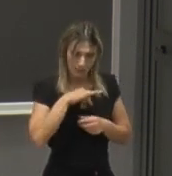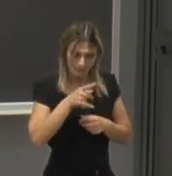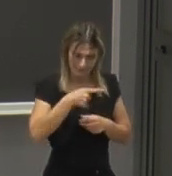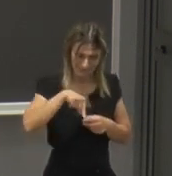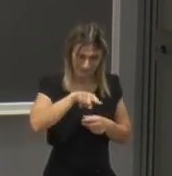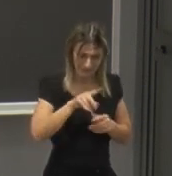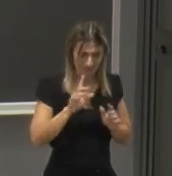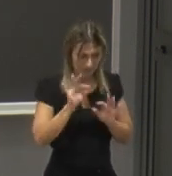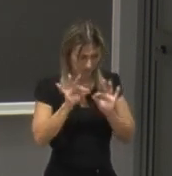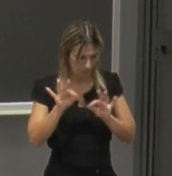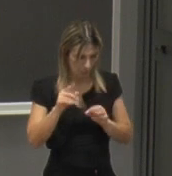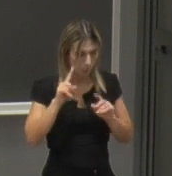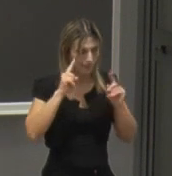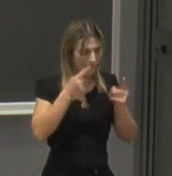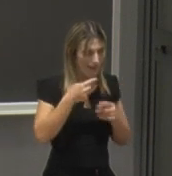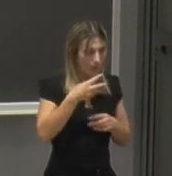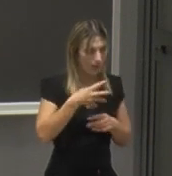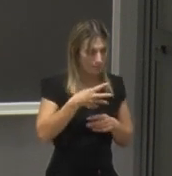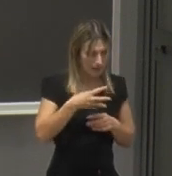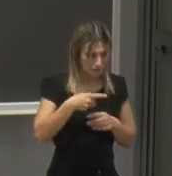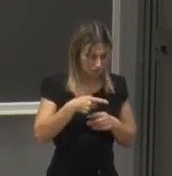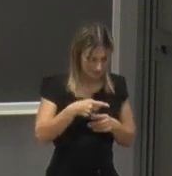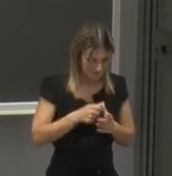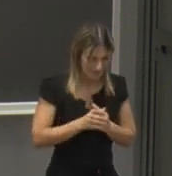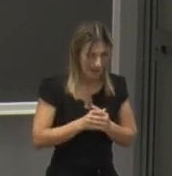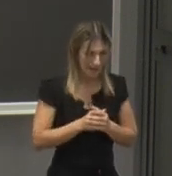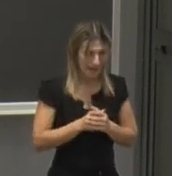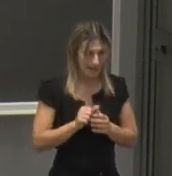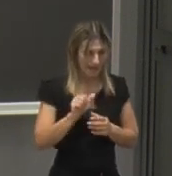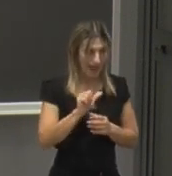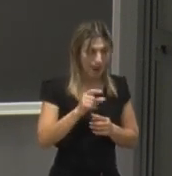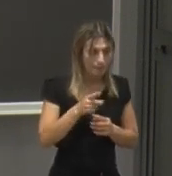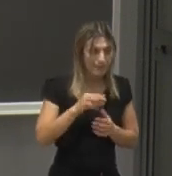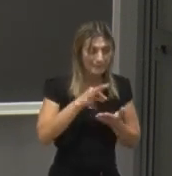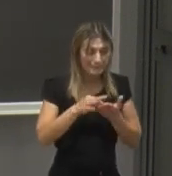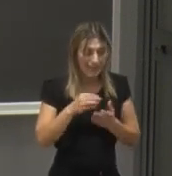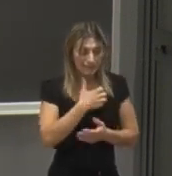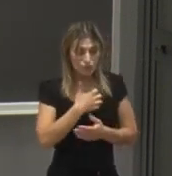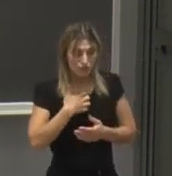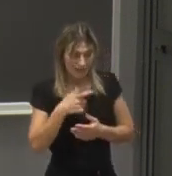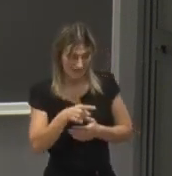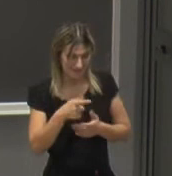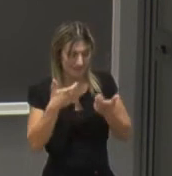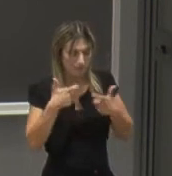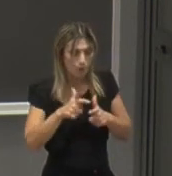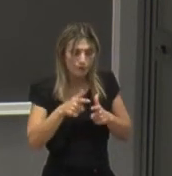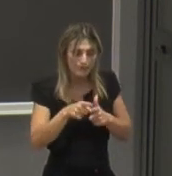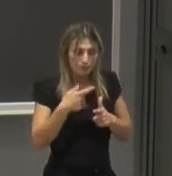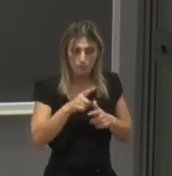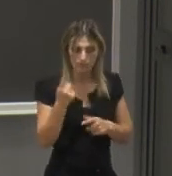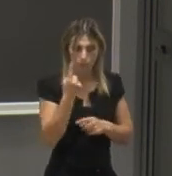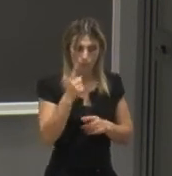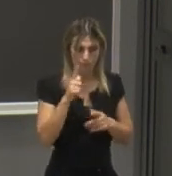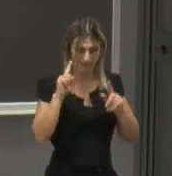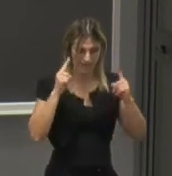di voi la laurea magistrale in Applied Data Science ho scritto intercettare il cambiamento perché effettivamente è una delle